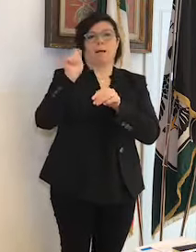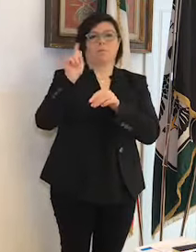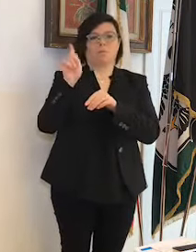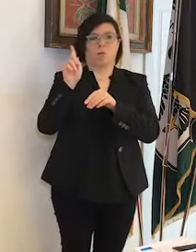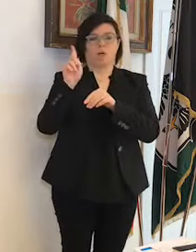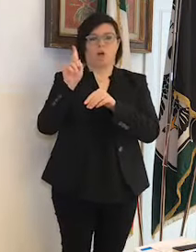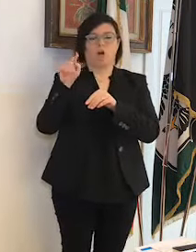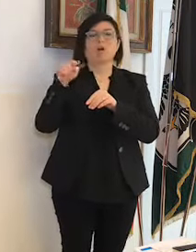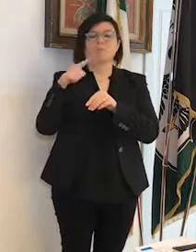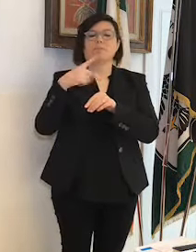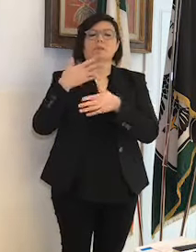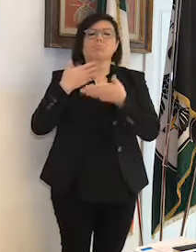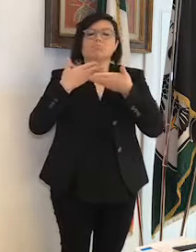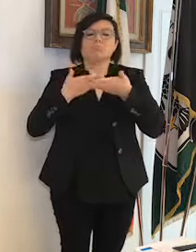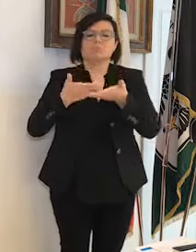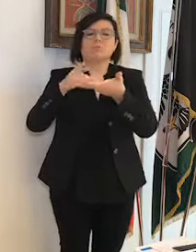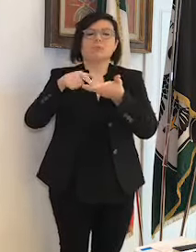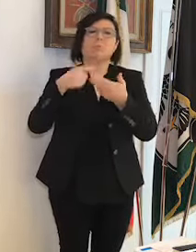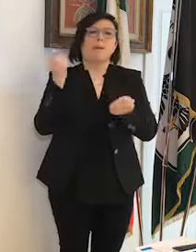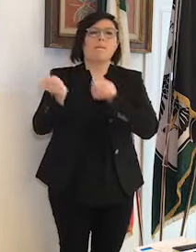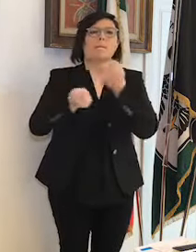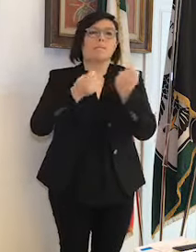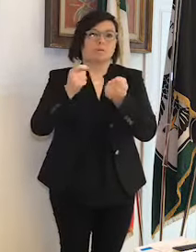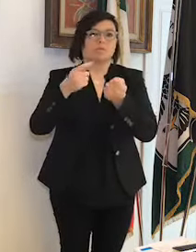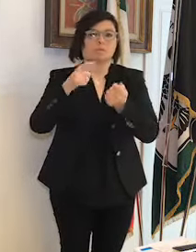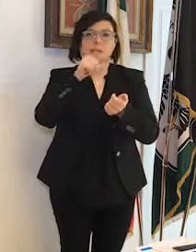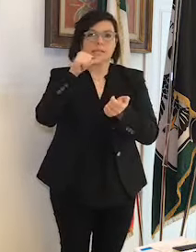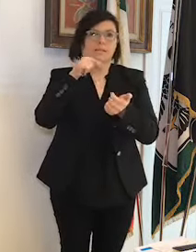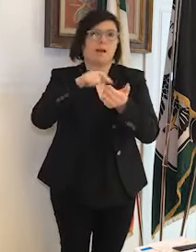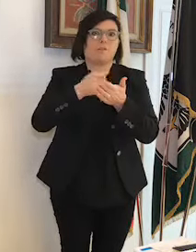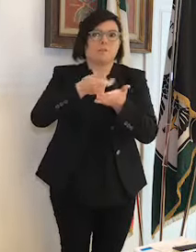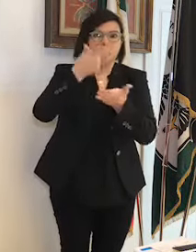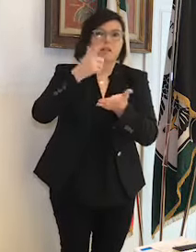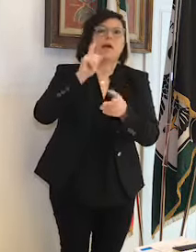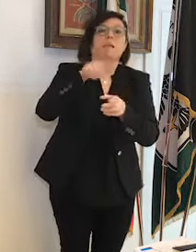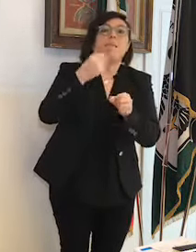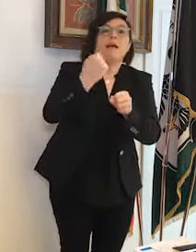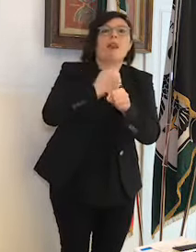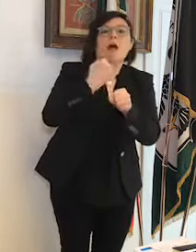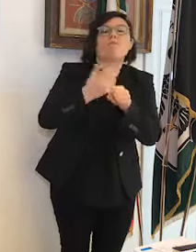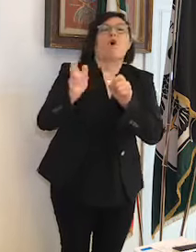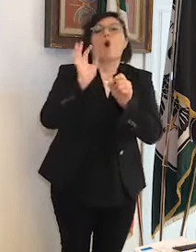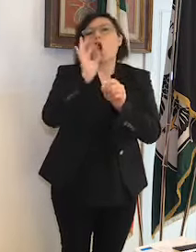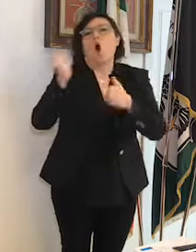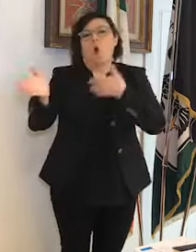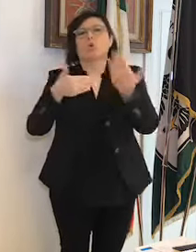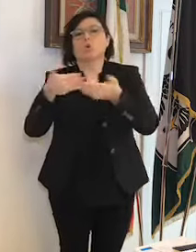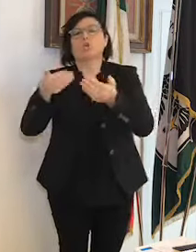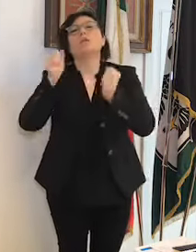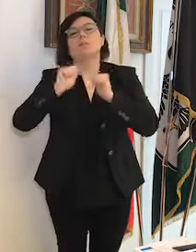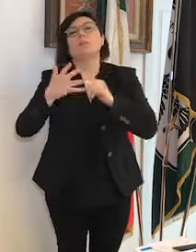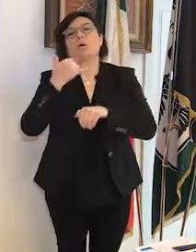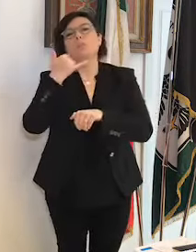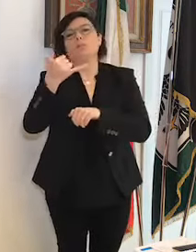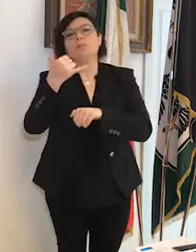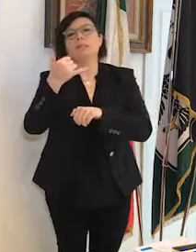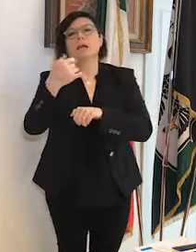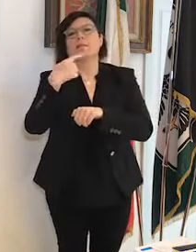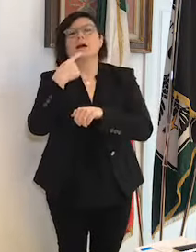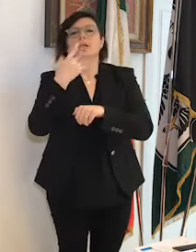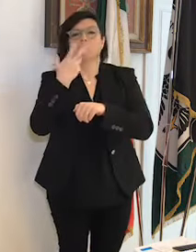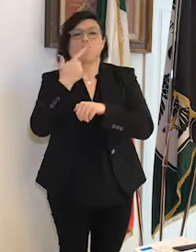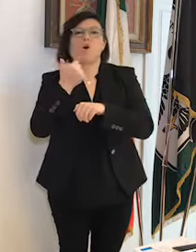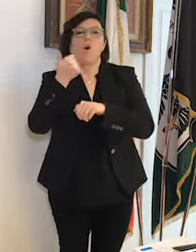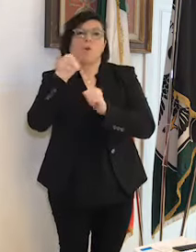garantire la mobilità nei casi di comprovate esigenze lavorative e di assoluta urgenza. L'utenza può telefonare al